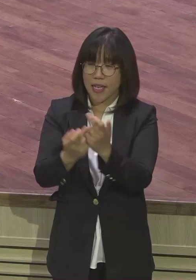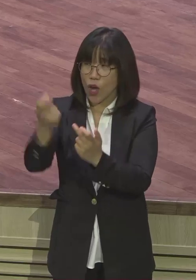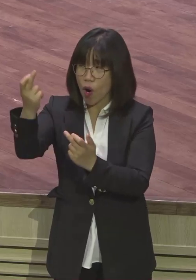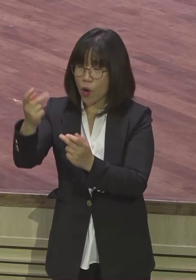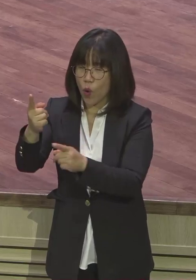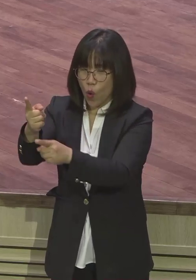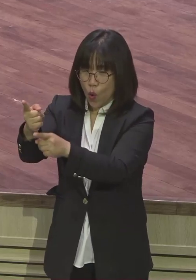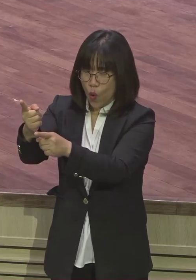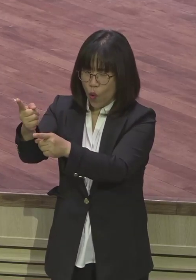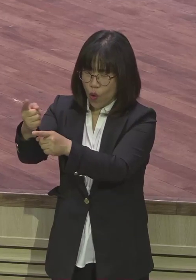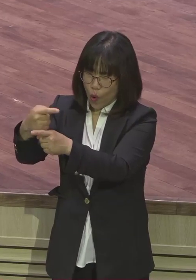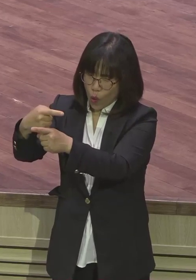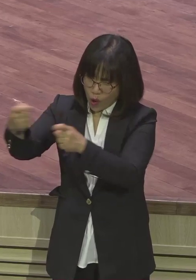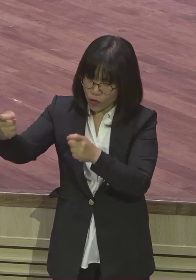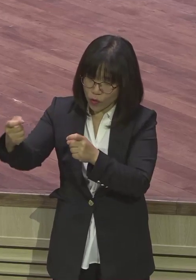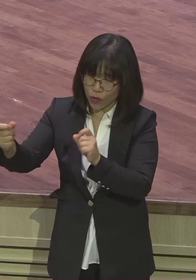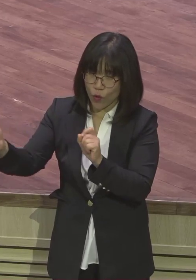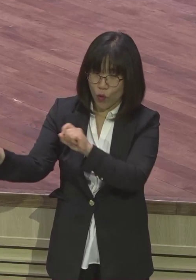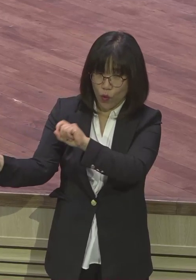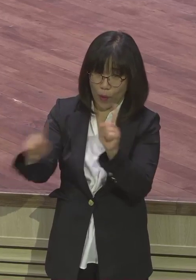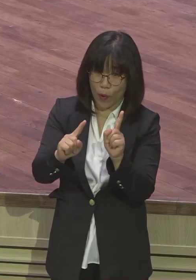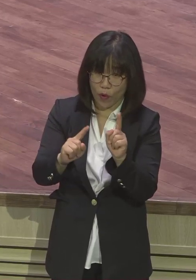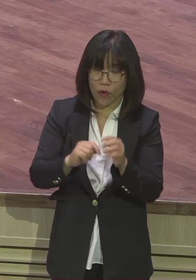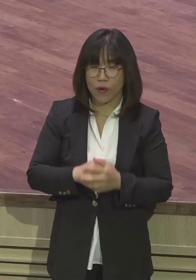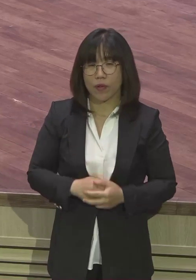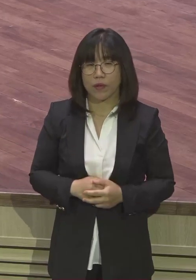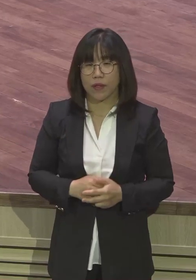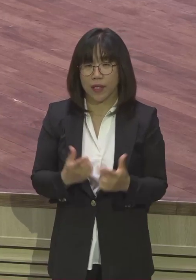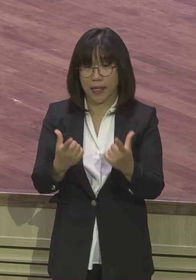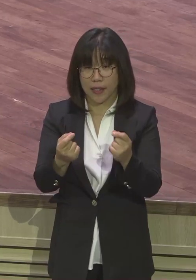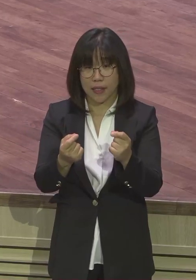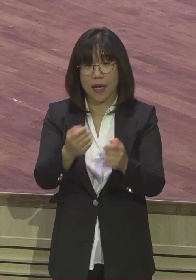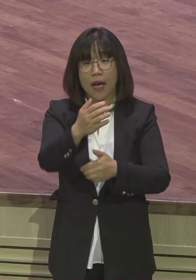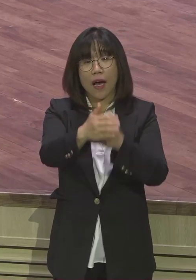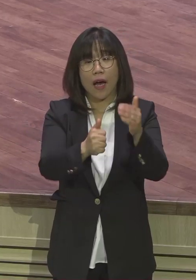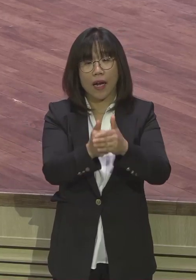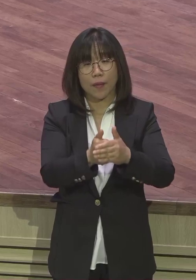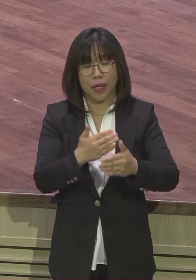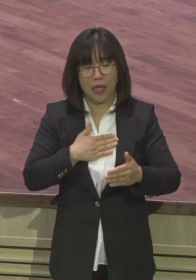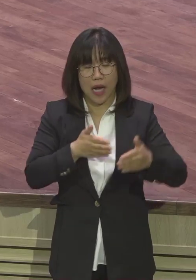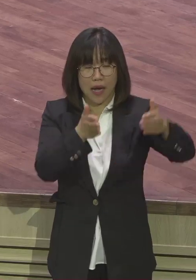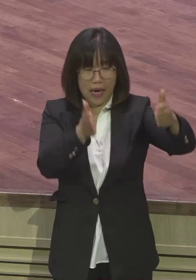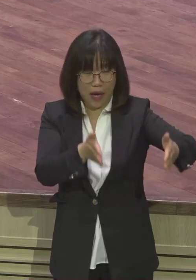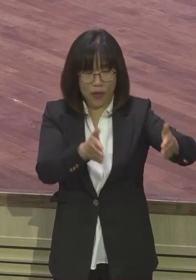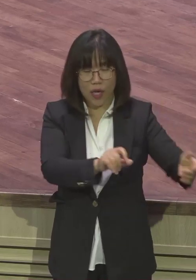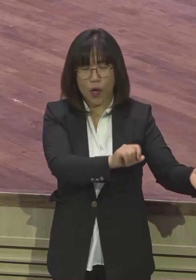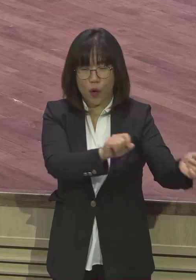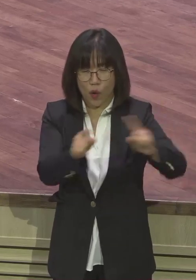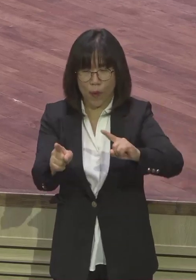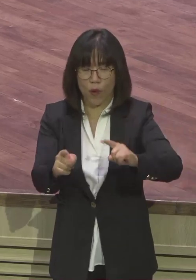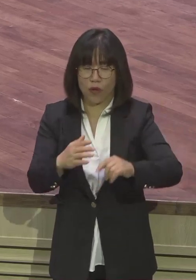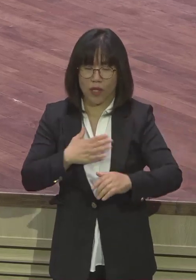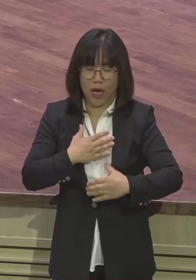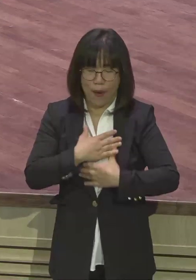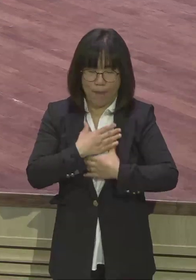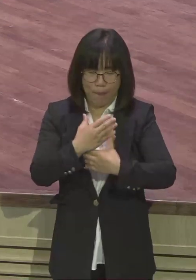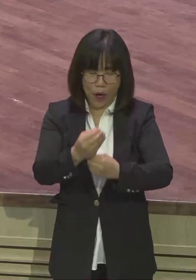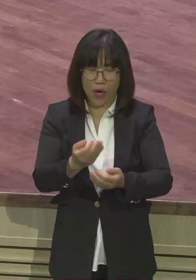하나님 못하실 일이 없는 전능자입니다. 하나님의 관계 보강 주님의 피스메이카가 되기 하여 주옵시고 화평게 하는 자가 되기도 하여